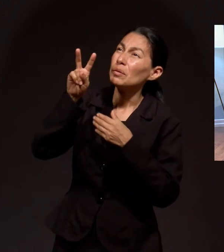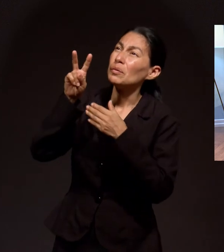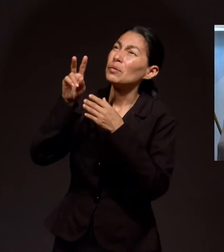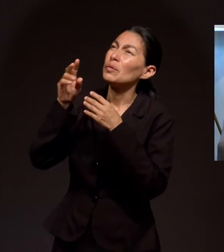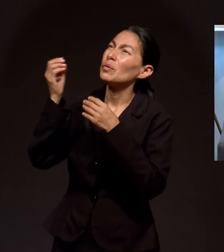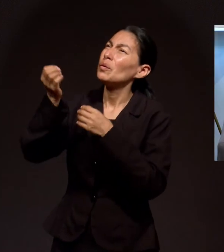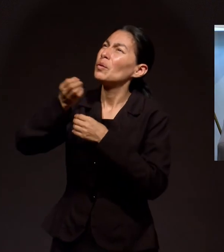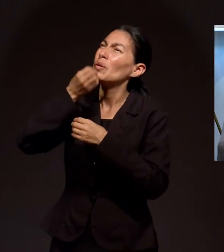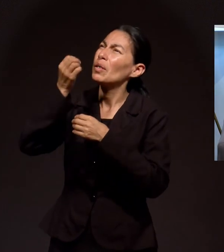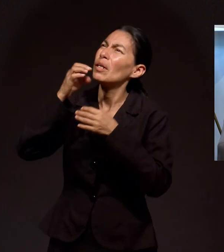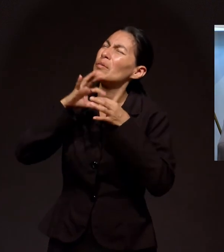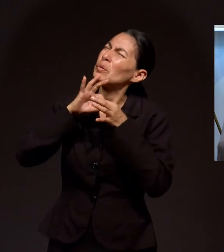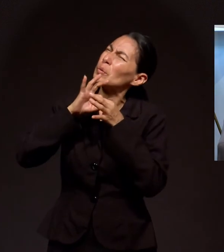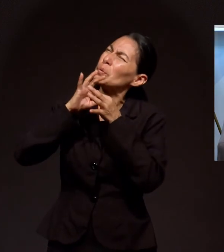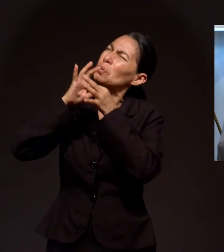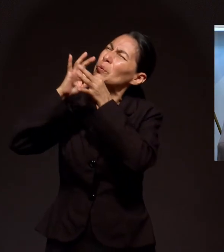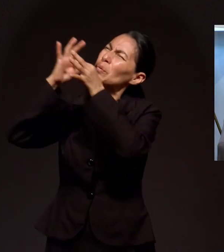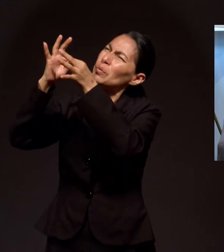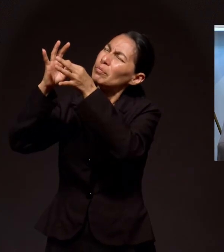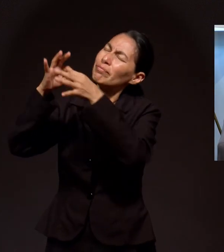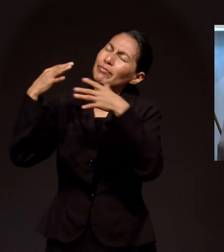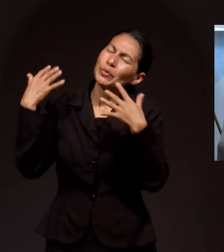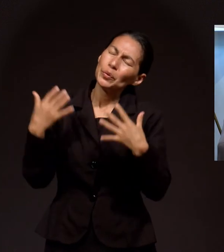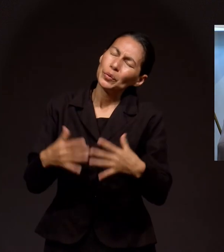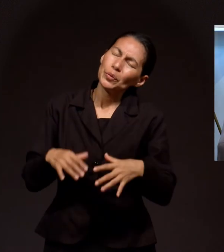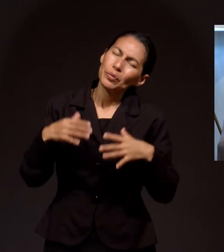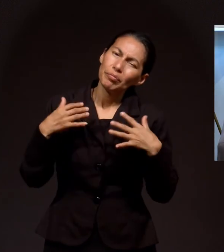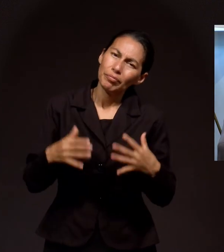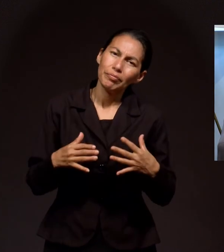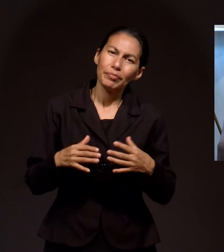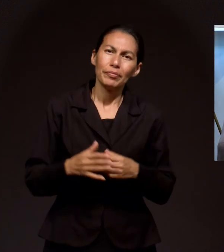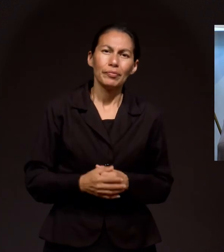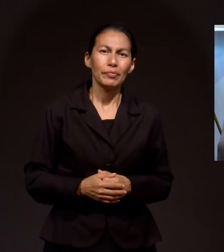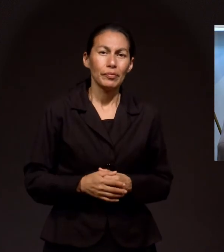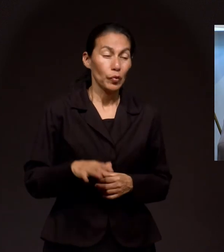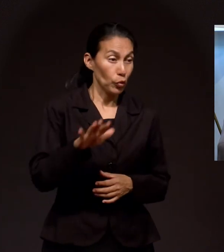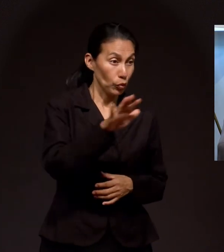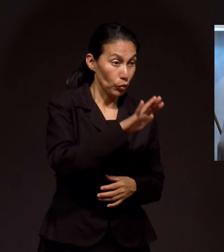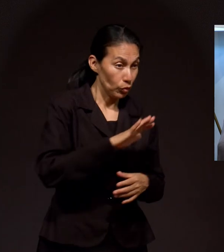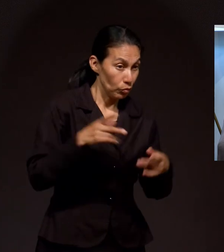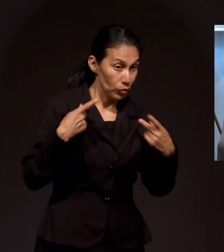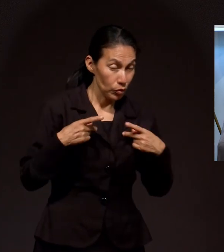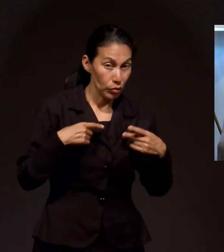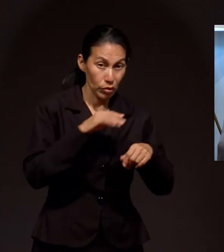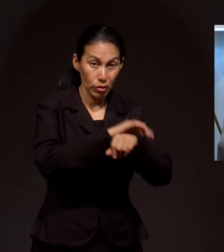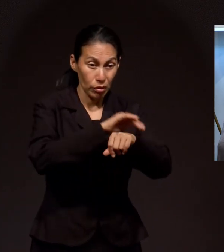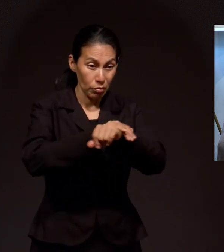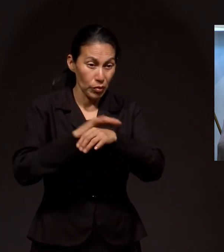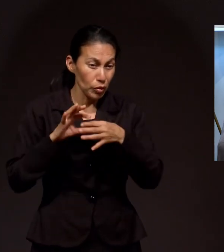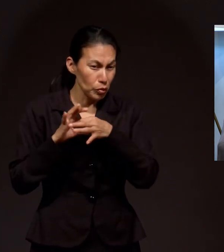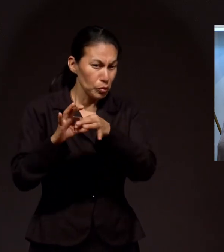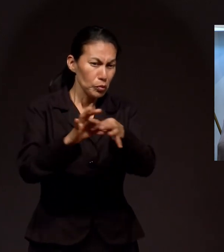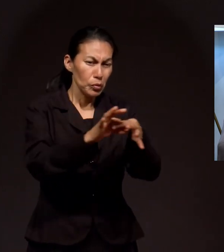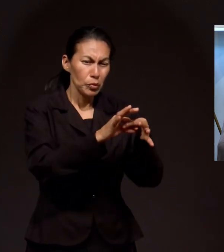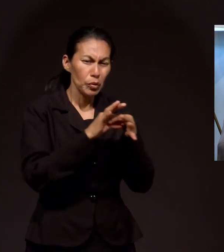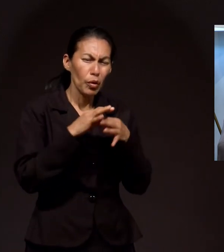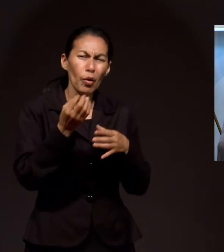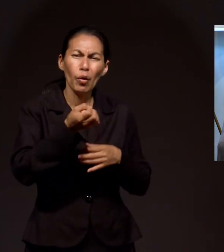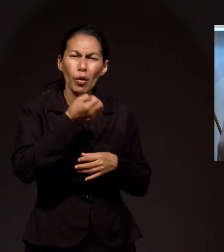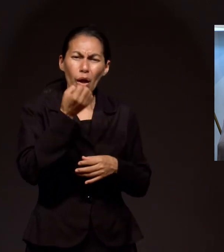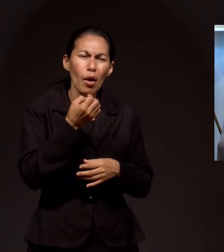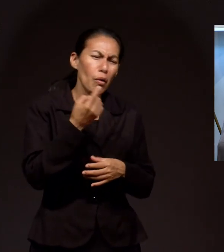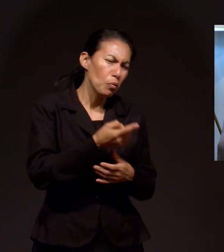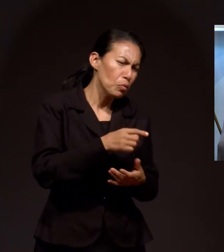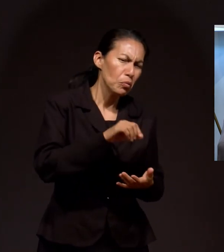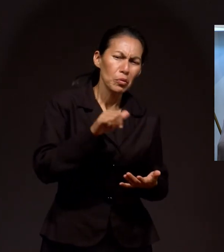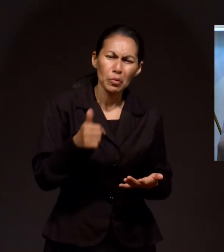a través de la oración. Así que, como formamos toda una red de amigos que